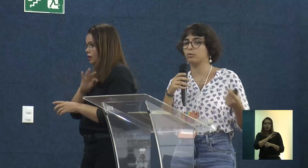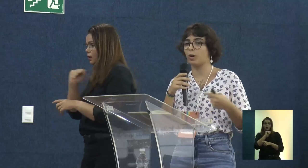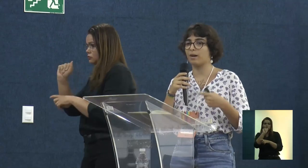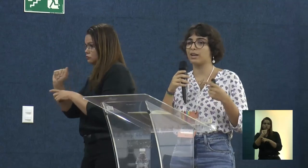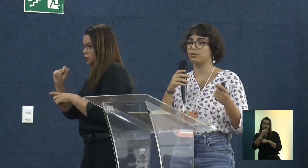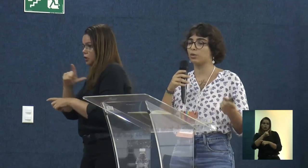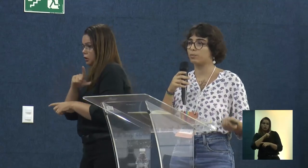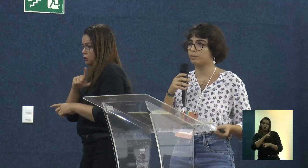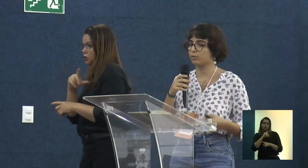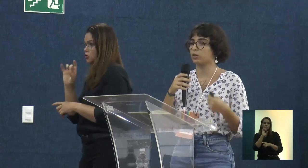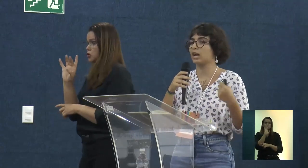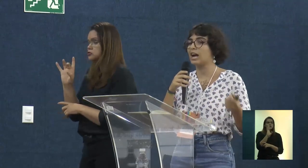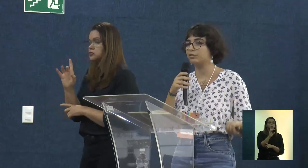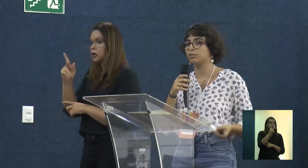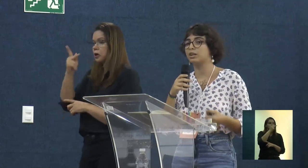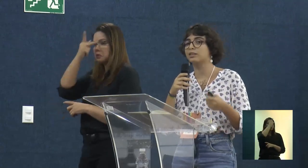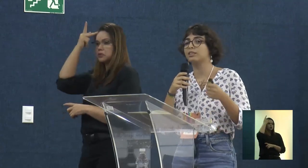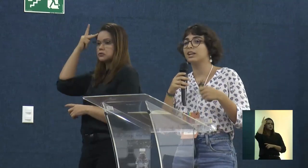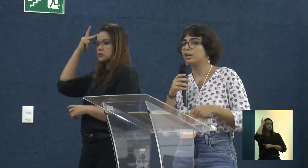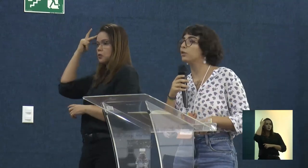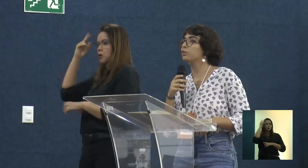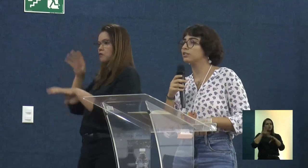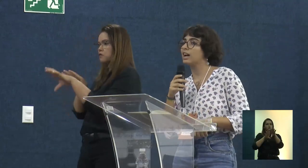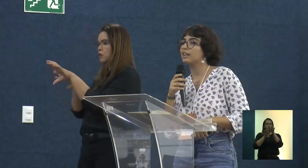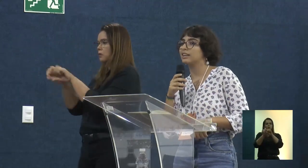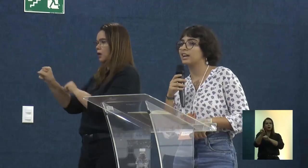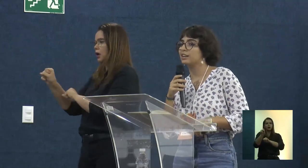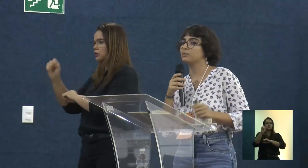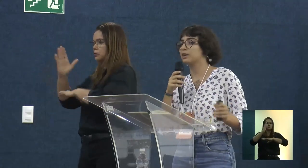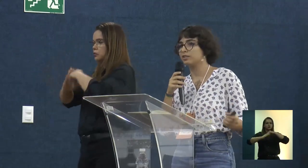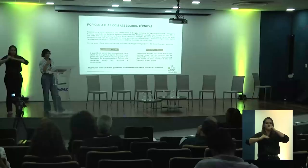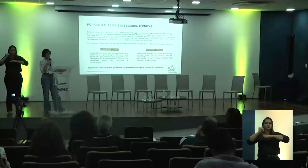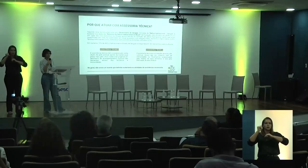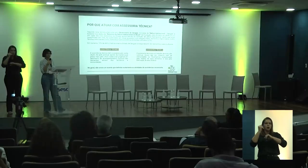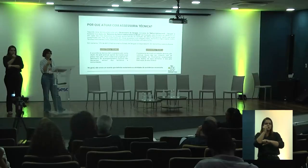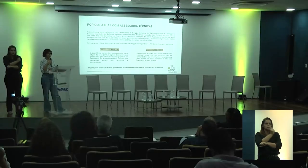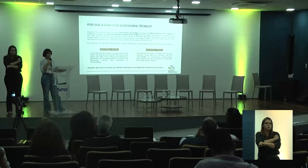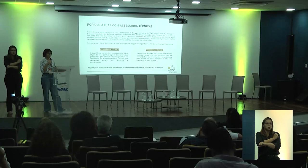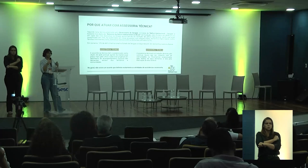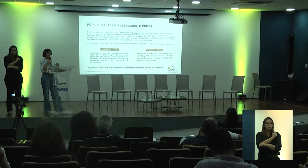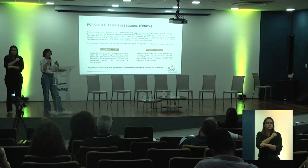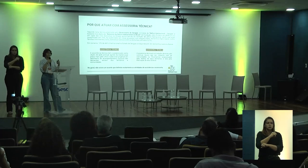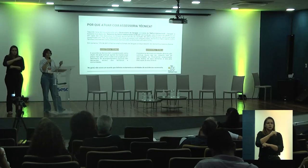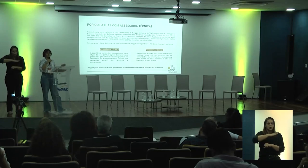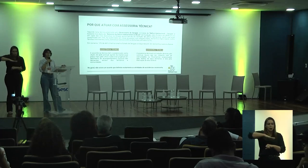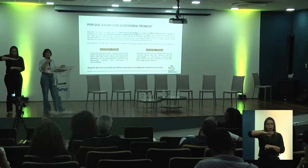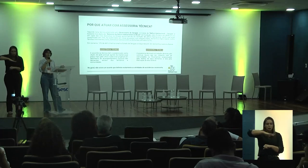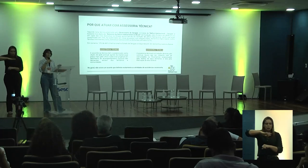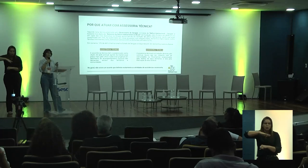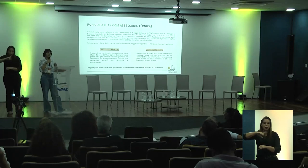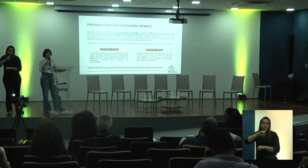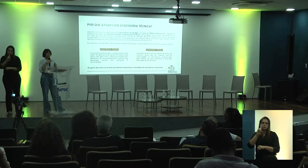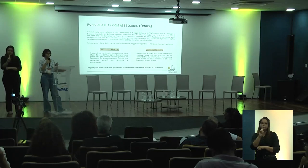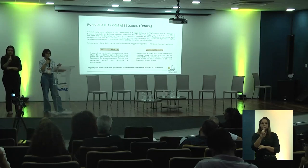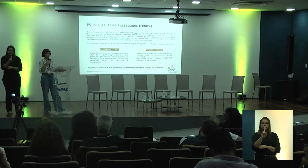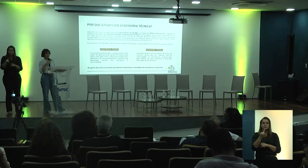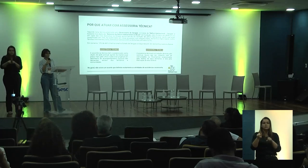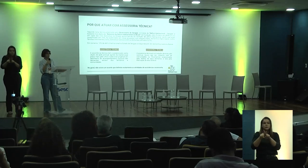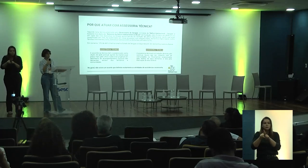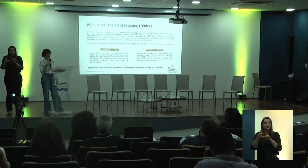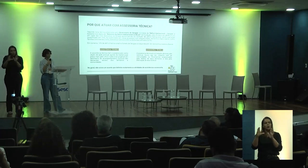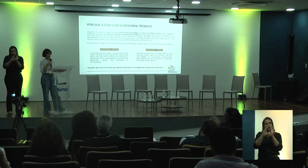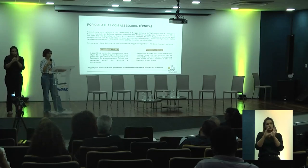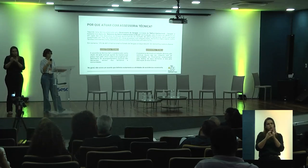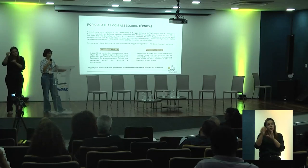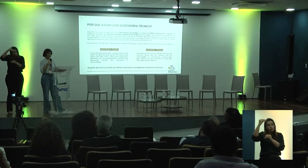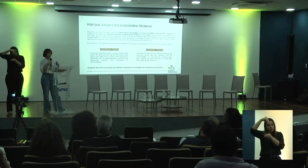nós, formados, ou profissionais, estudantes, envolvidos nas mais diversas áreas, mas que a comunidade acaba atuando muito diretamente